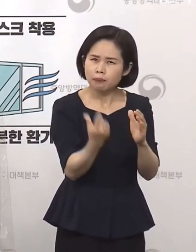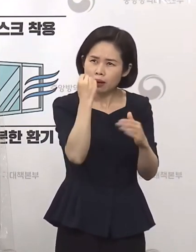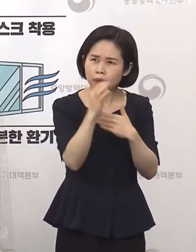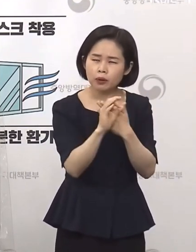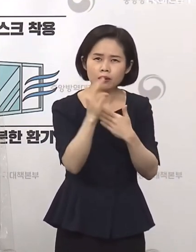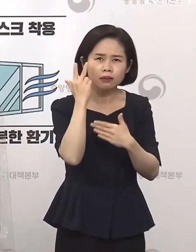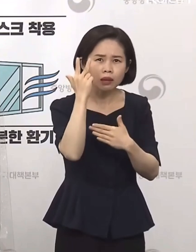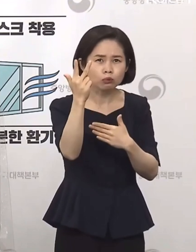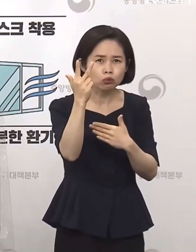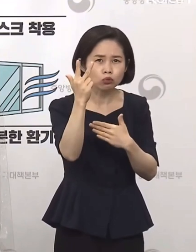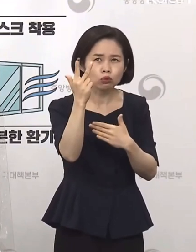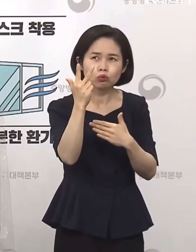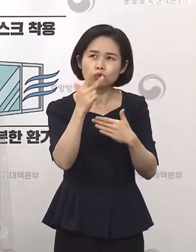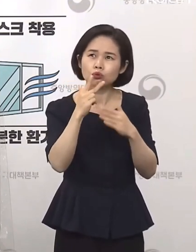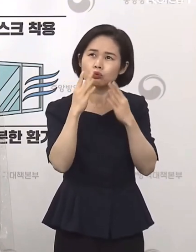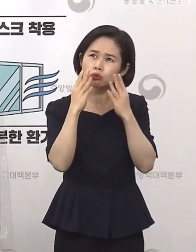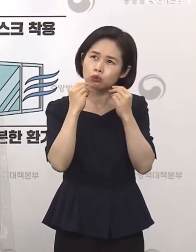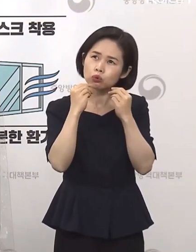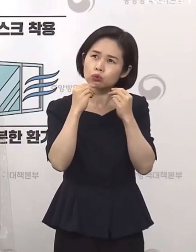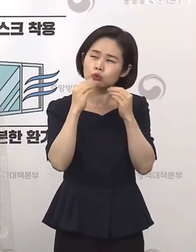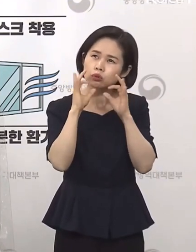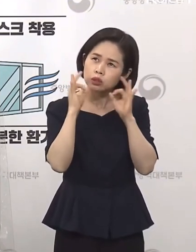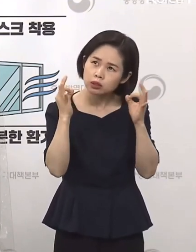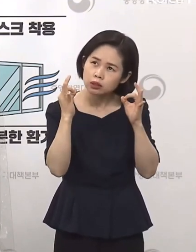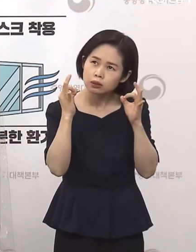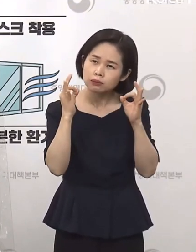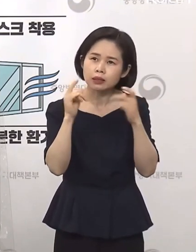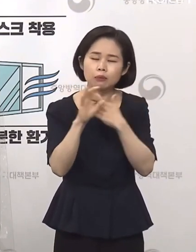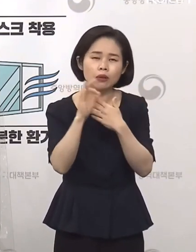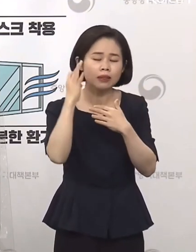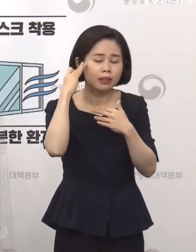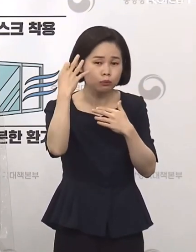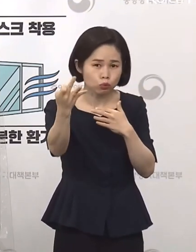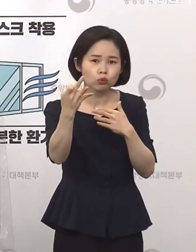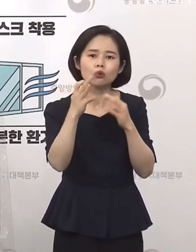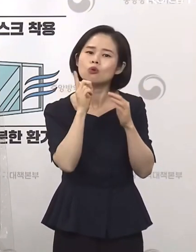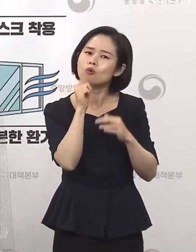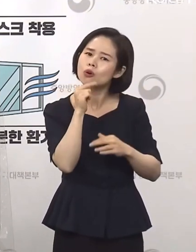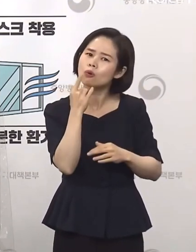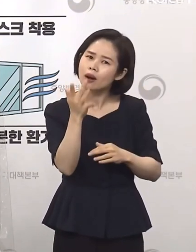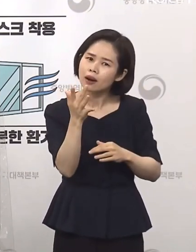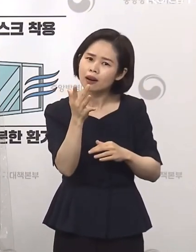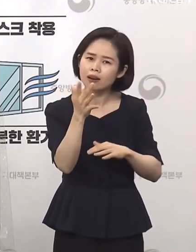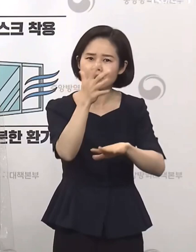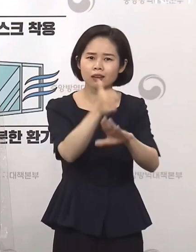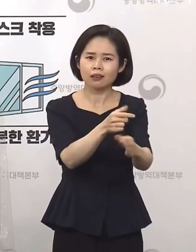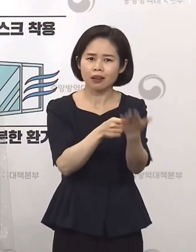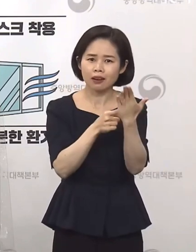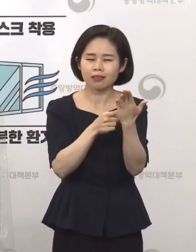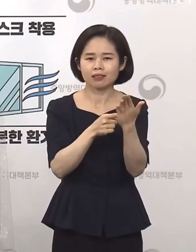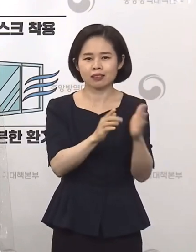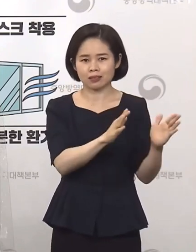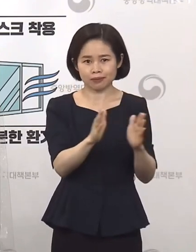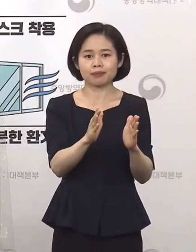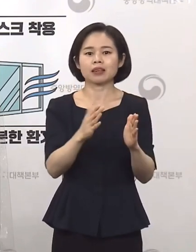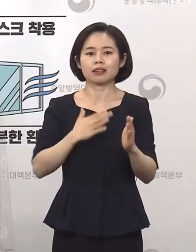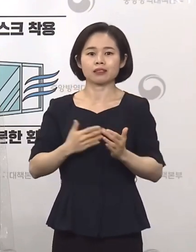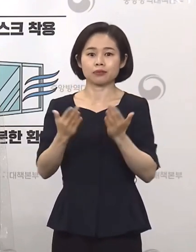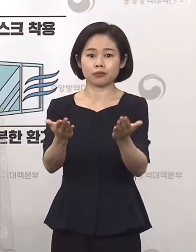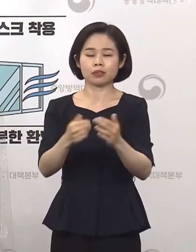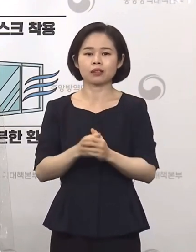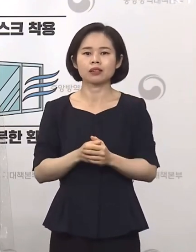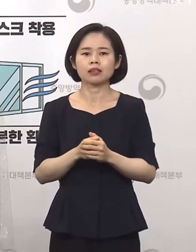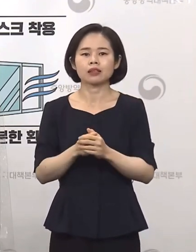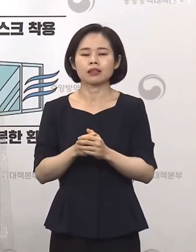말, 그 다음 주 초 그 정도의 최종 결과가 나오면 정리해서 말씀을 드리겠습니다. 모든 치료제의